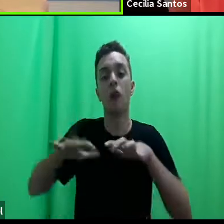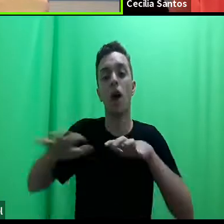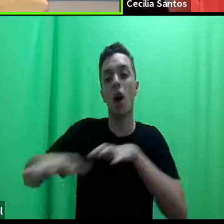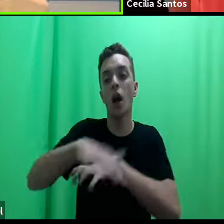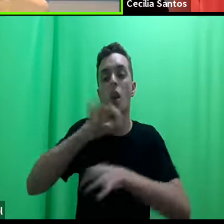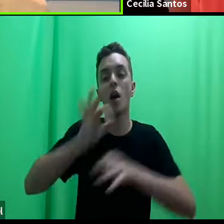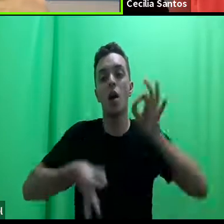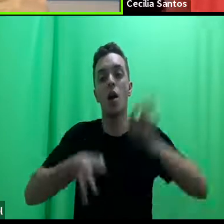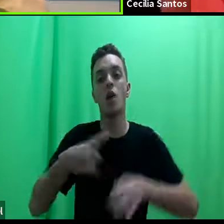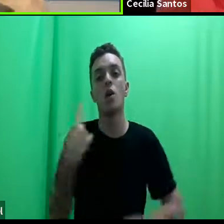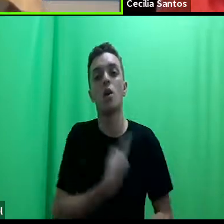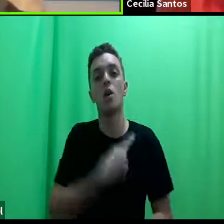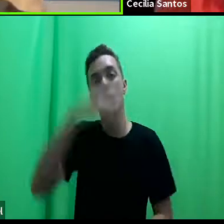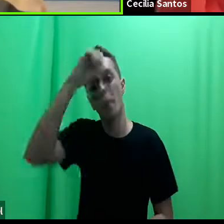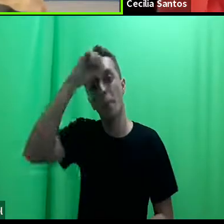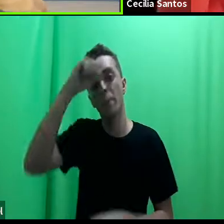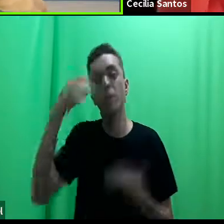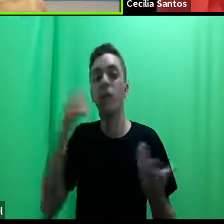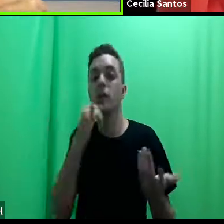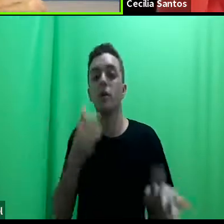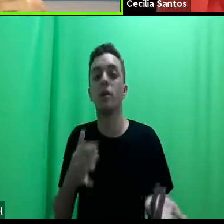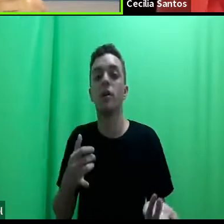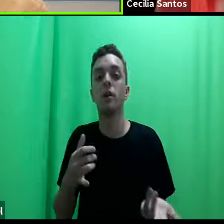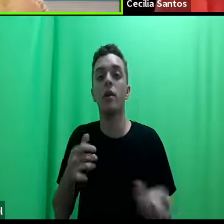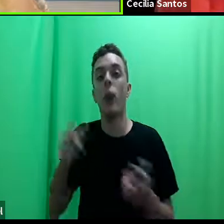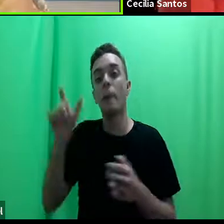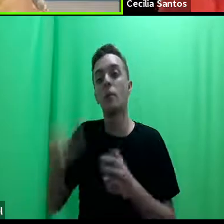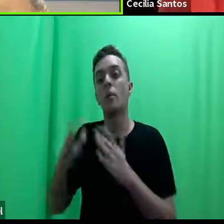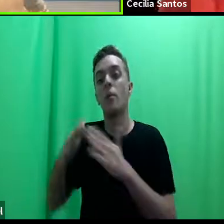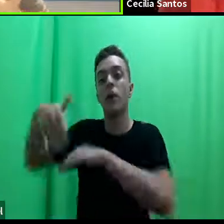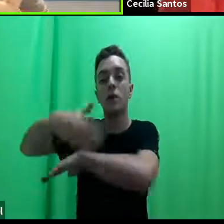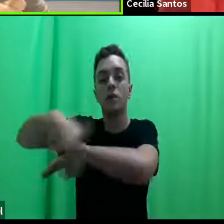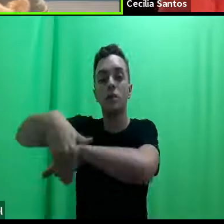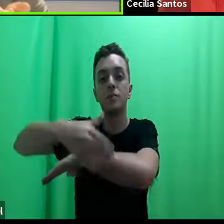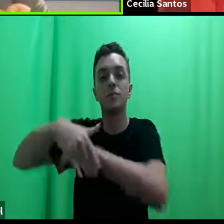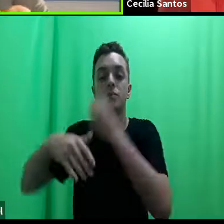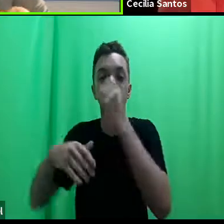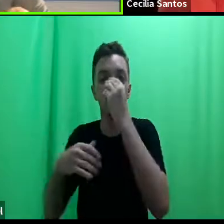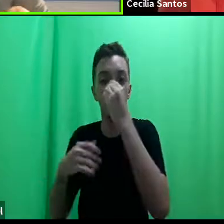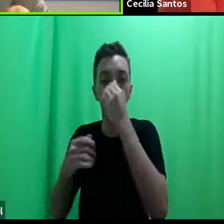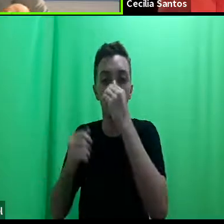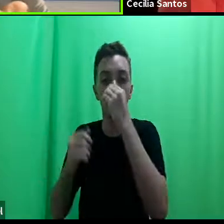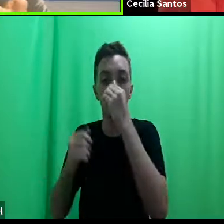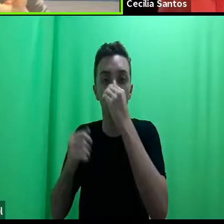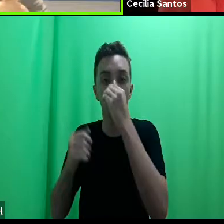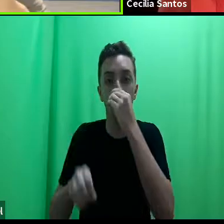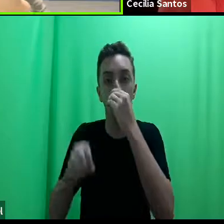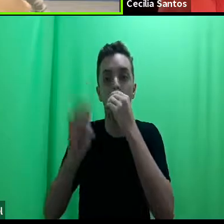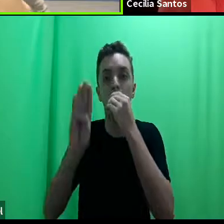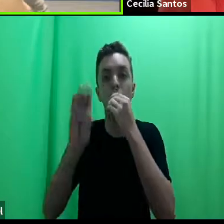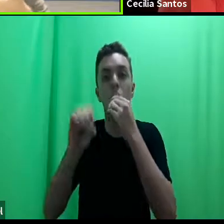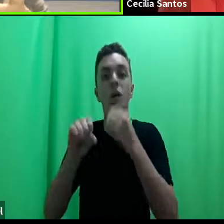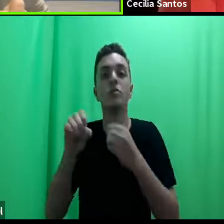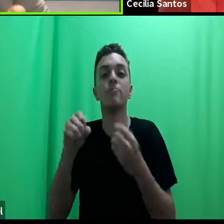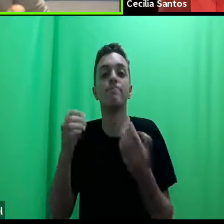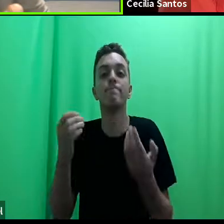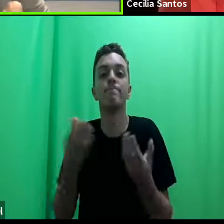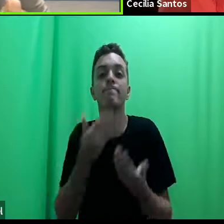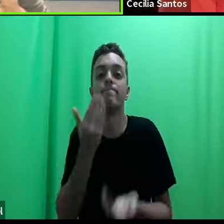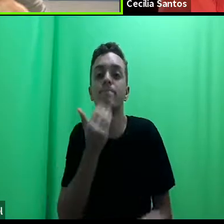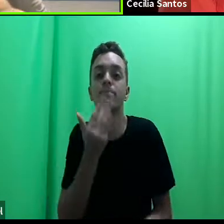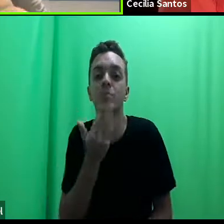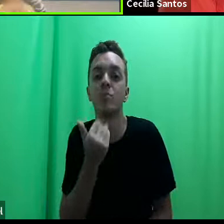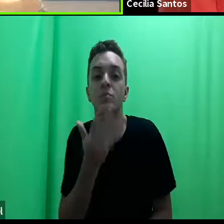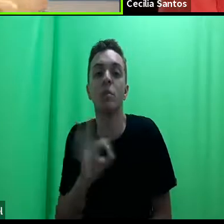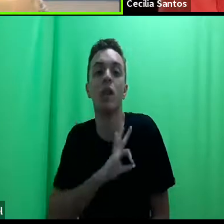gente vai para a realidade social, por exemplo, da pessoa em situação de rua, um boletim de ocorrência não serve para nada para aquela pessoa, uma delegacia não a